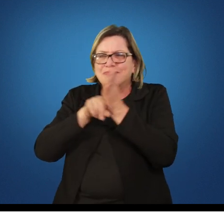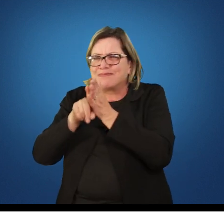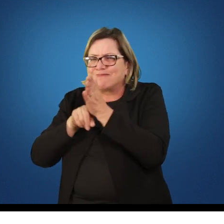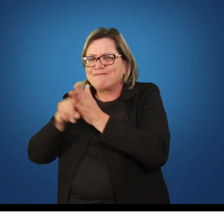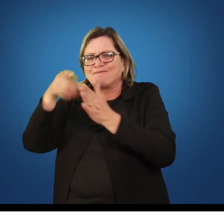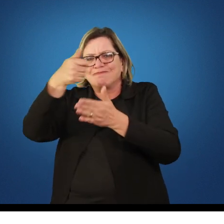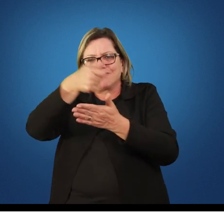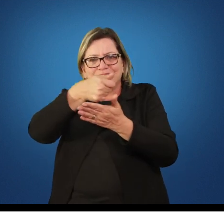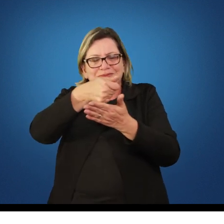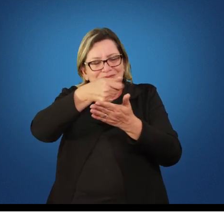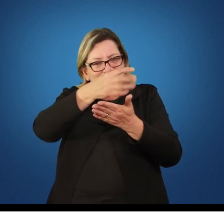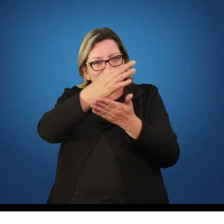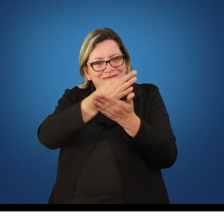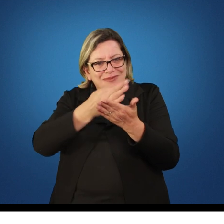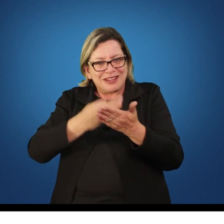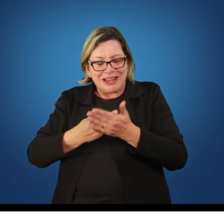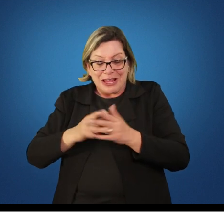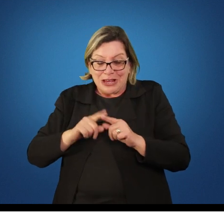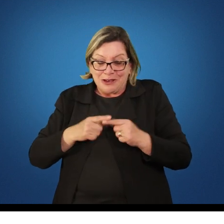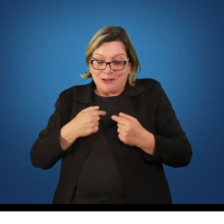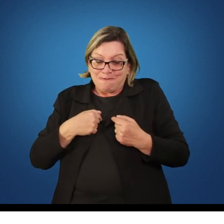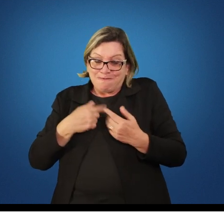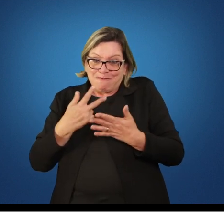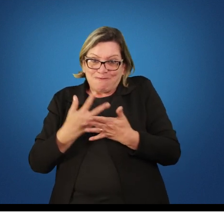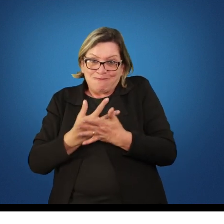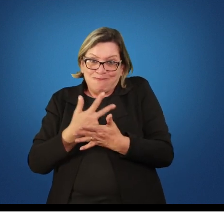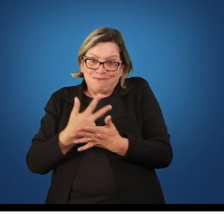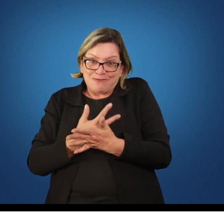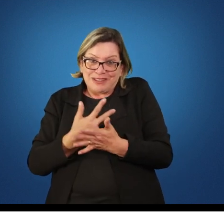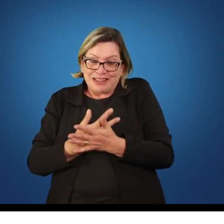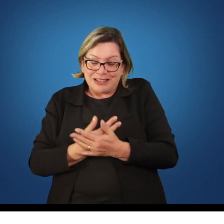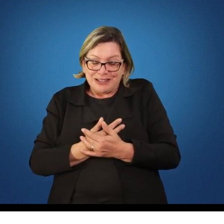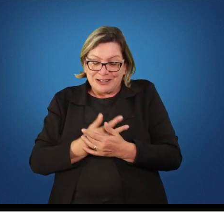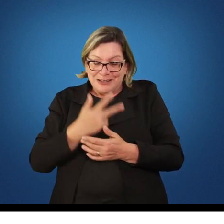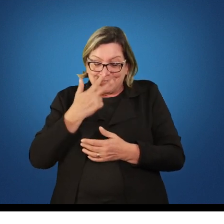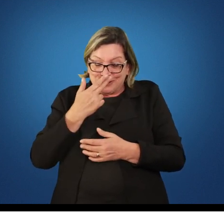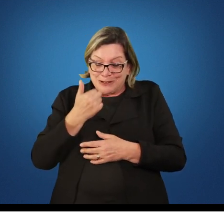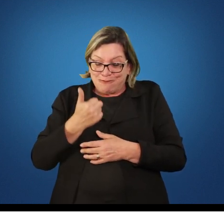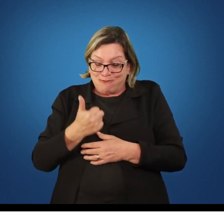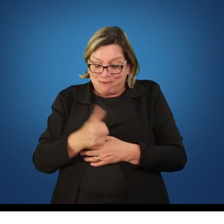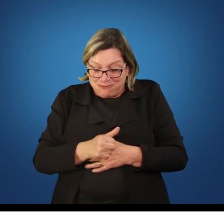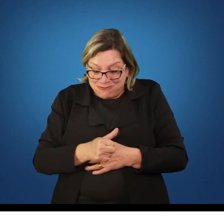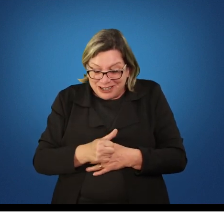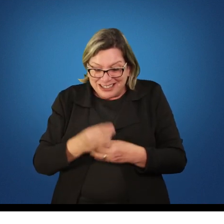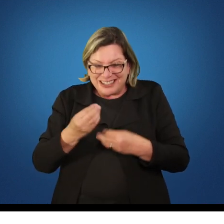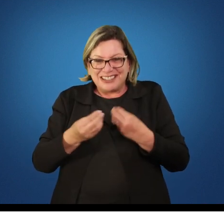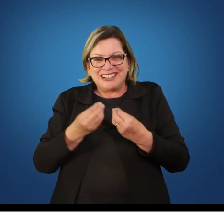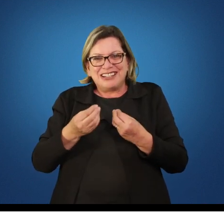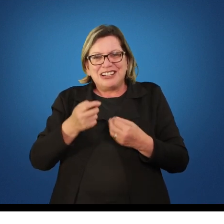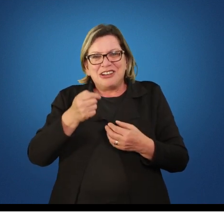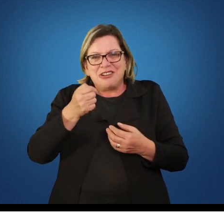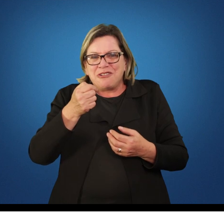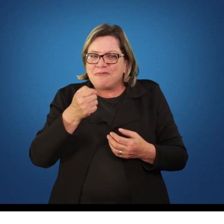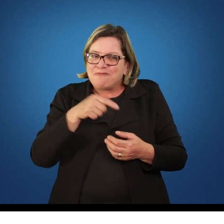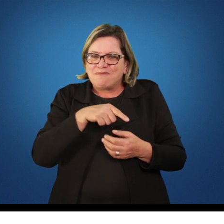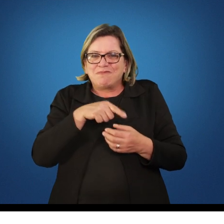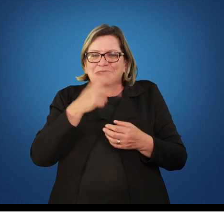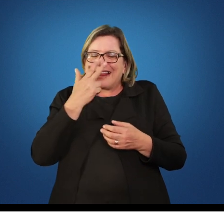mas eu me enganei porque tive uma decepção com poucas leituras então eu